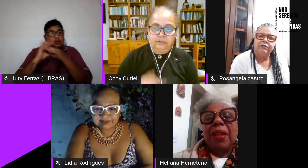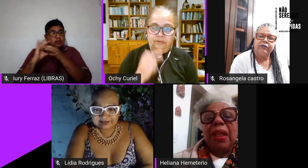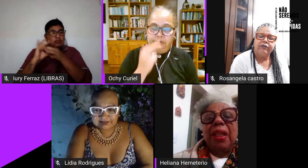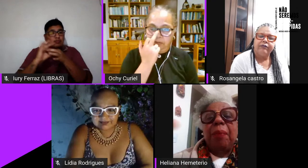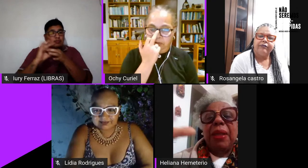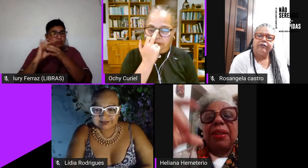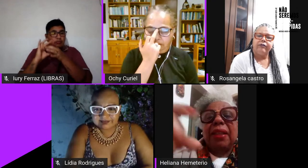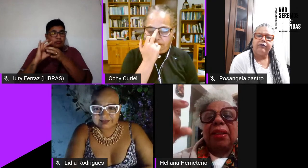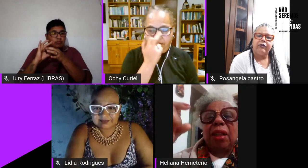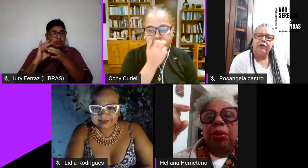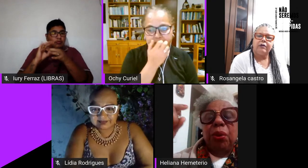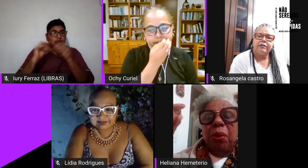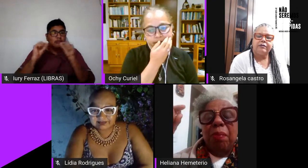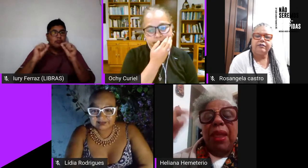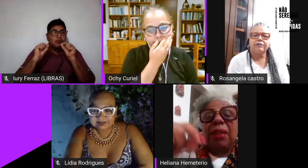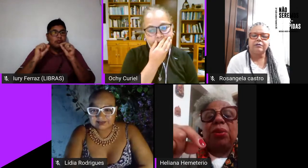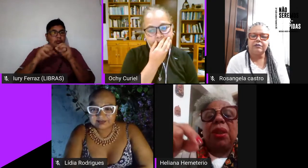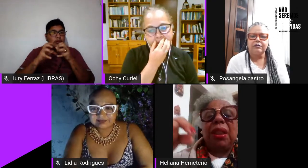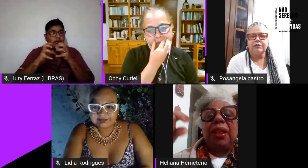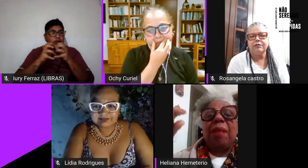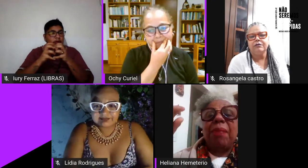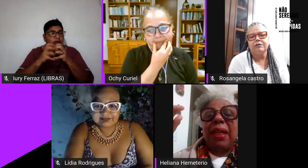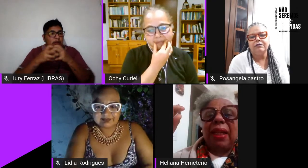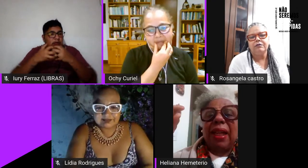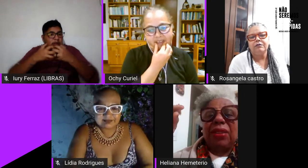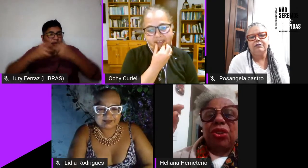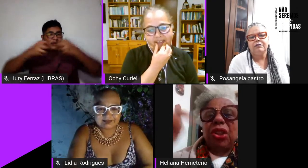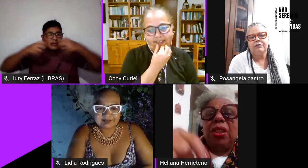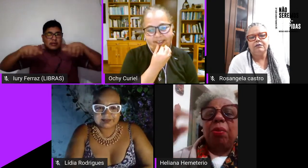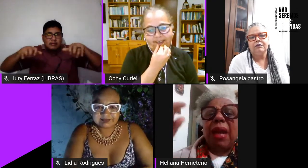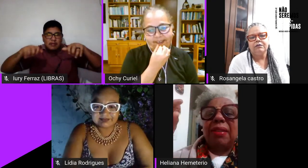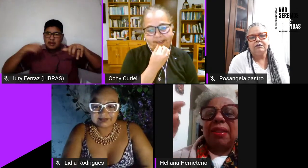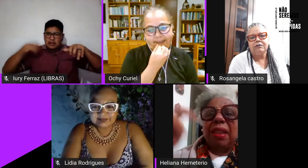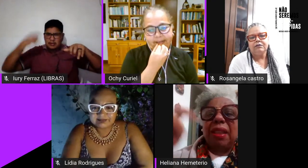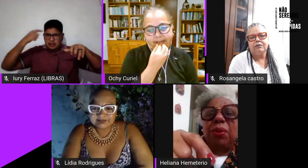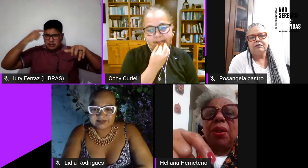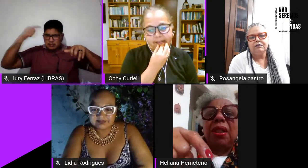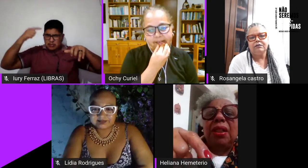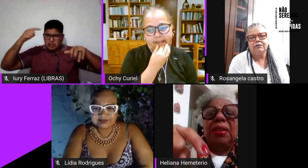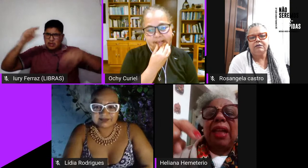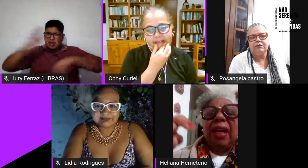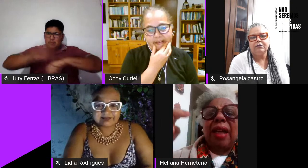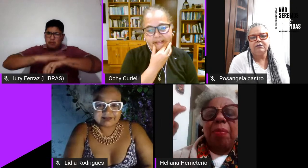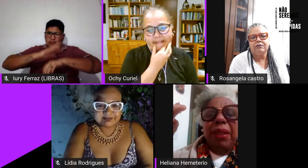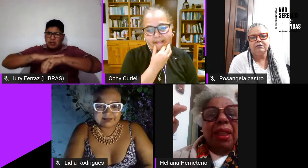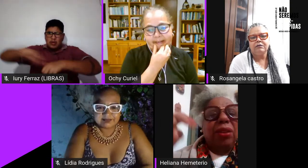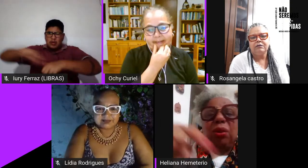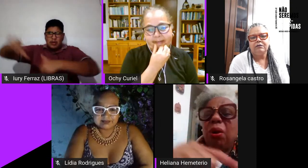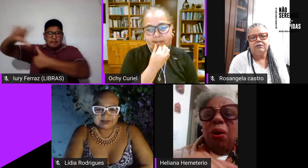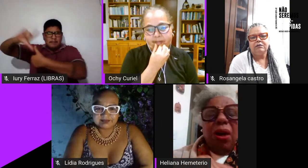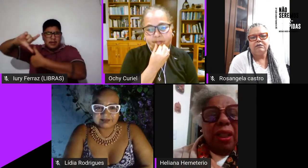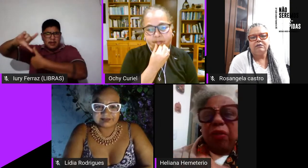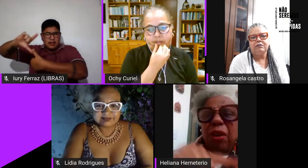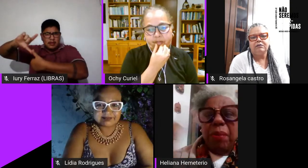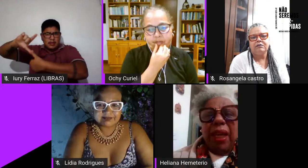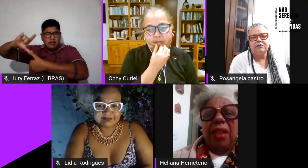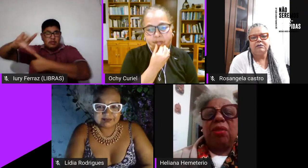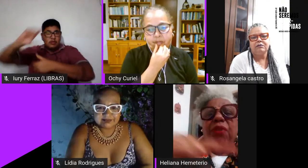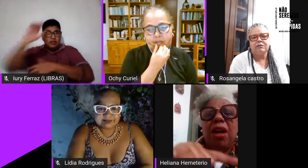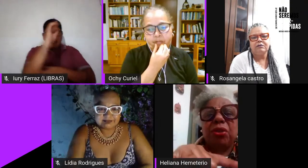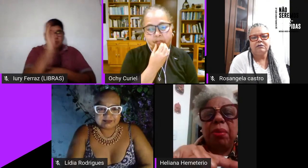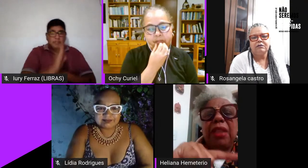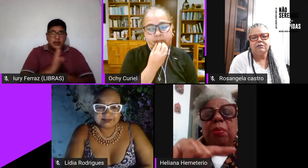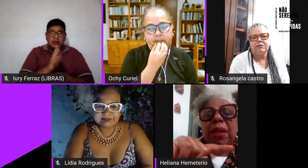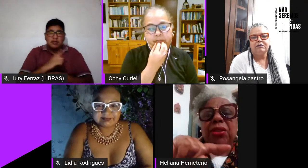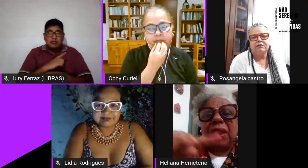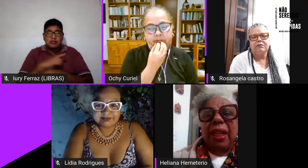e pensar que estamos num momento em que a América Latina e o Brasil tá caminhando horrivelmente